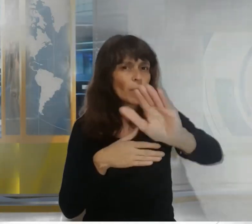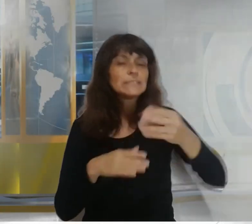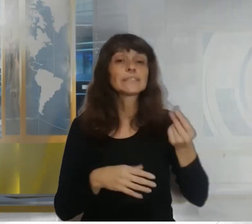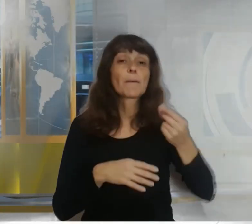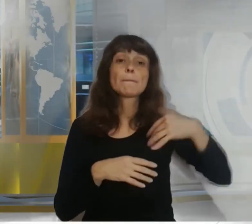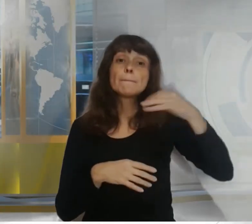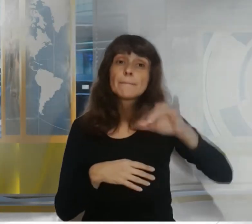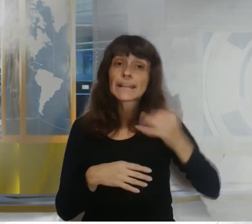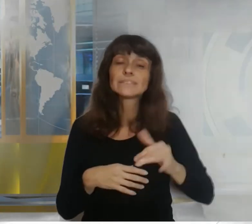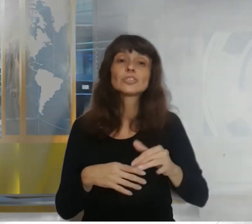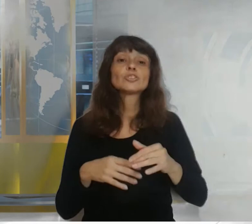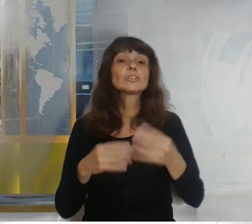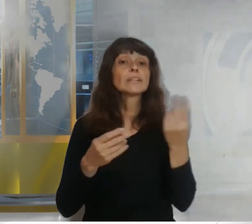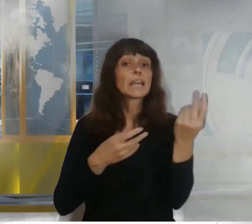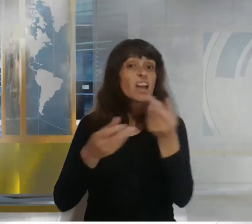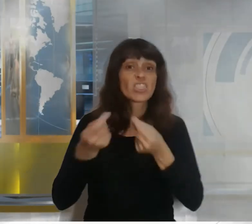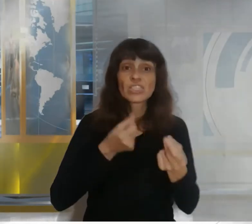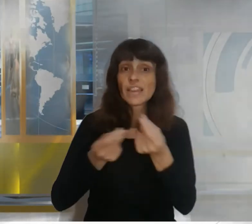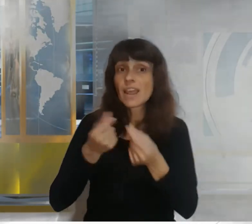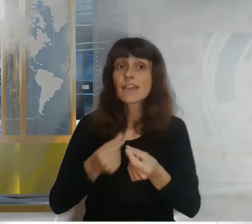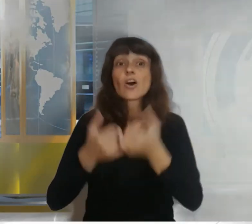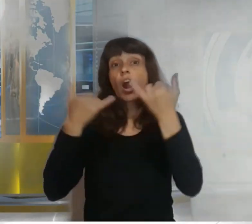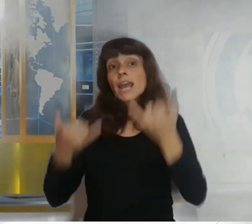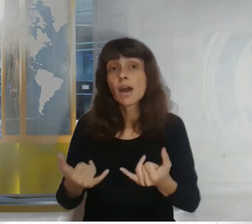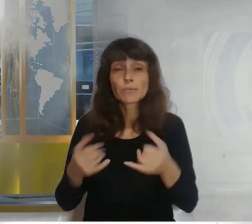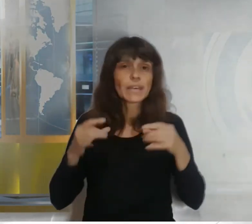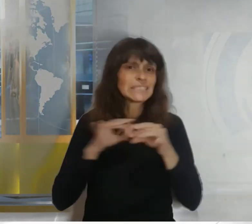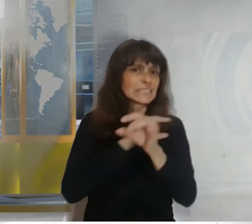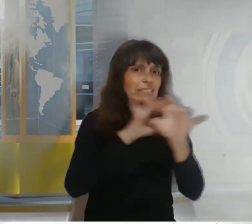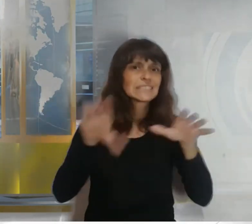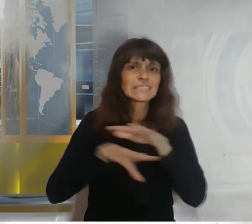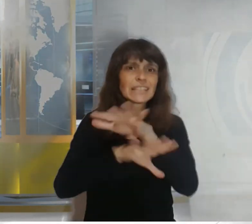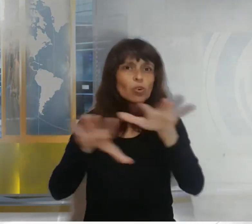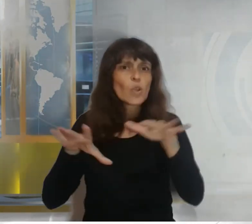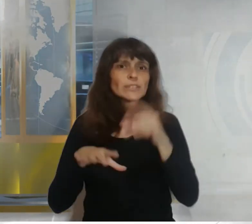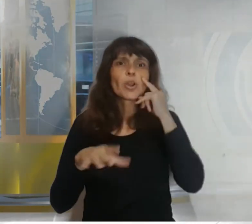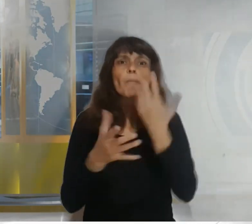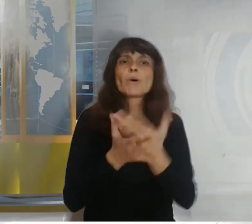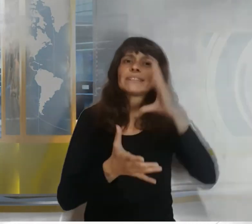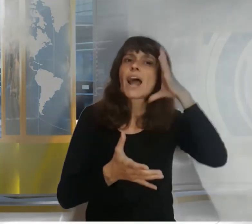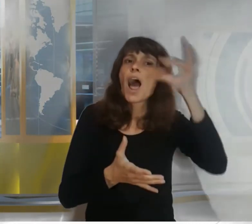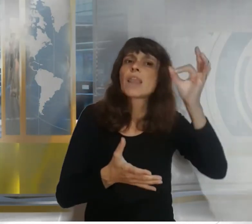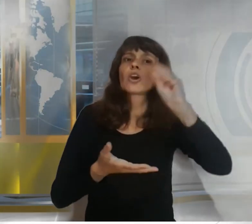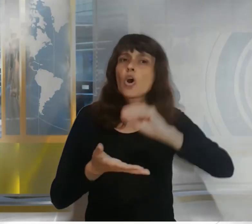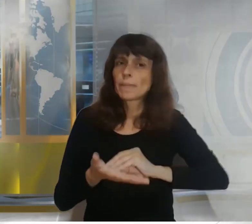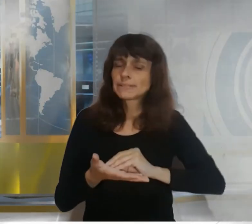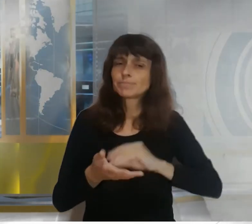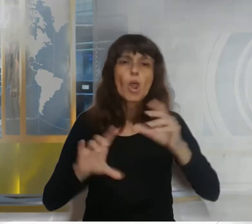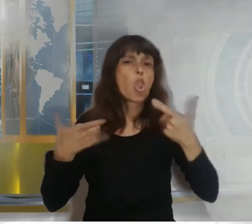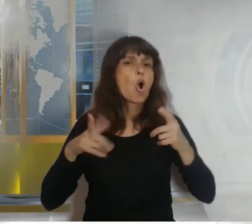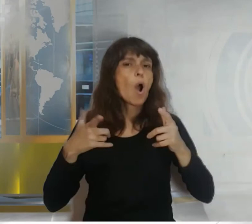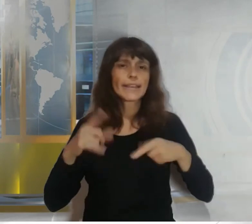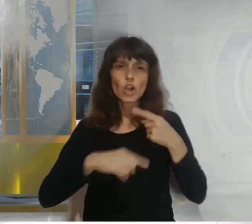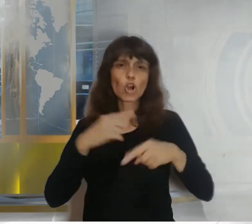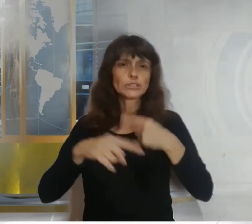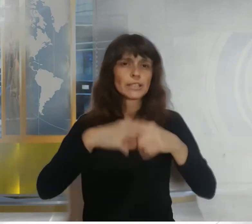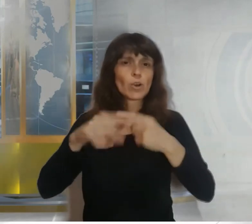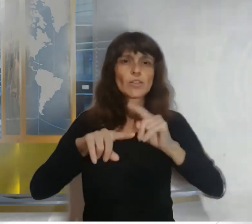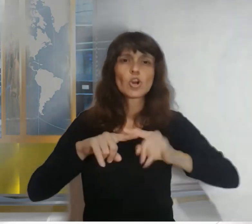muestra algo más la falta de continuidad de política a lo largo de los gobiernos en la Argentina existen